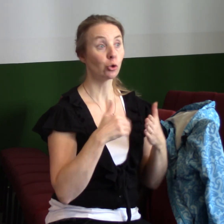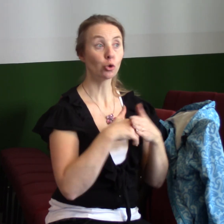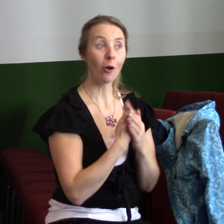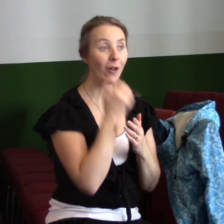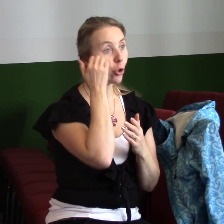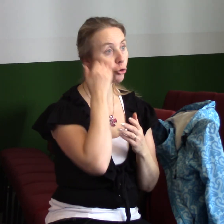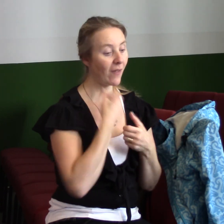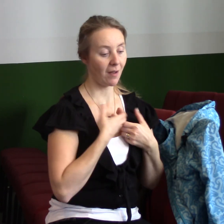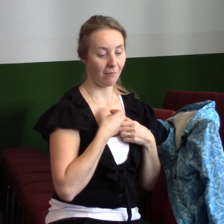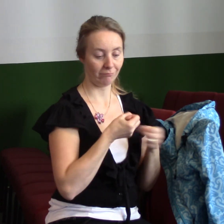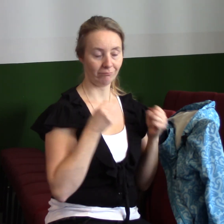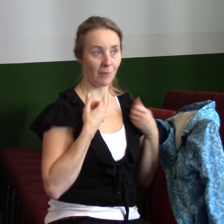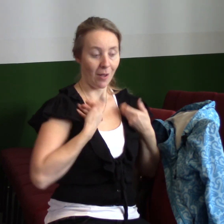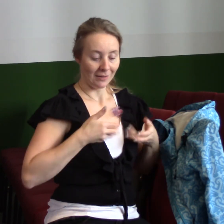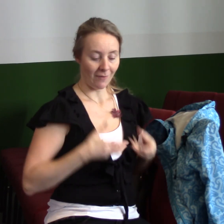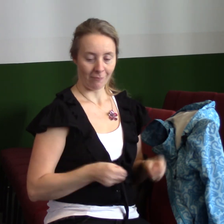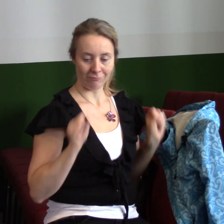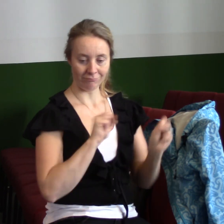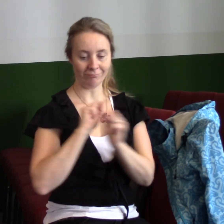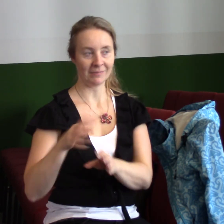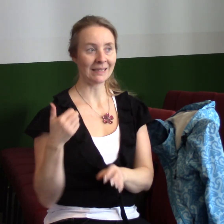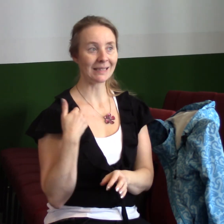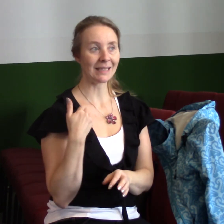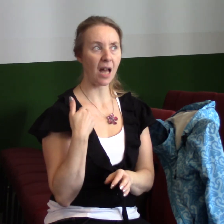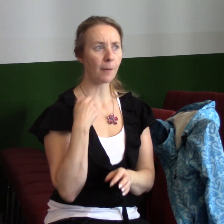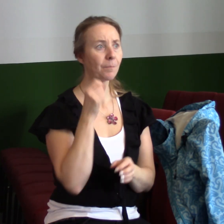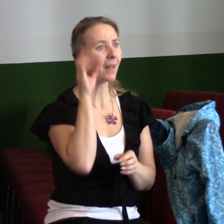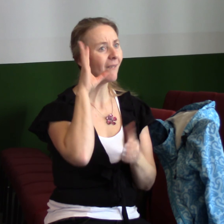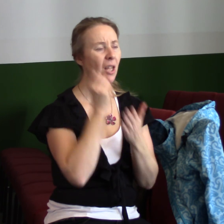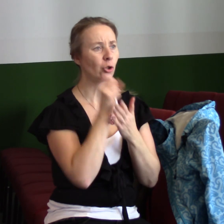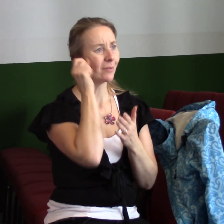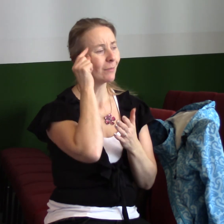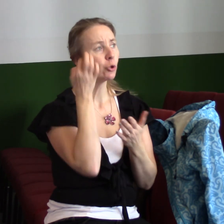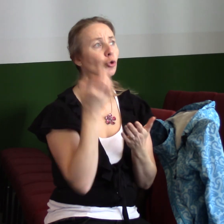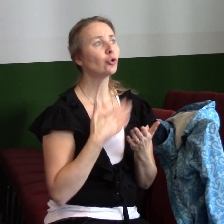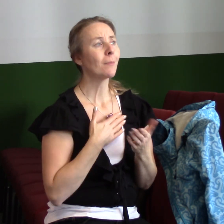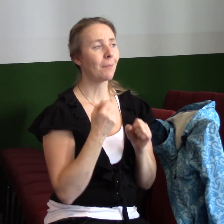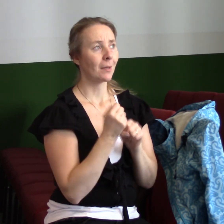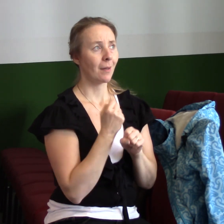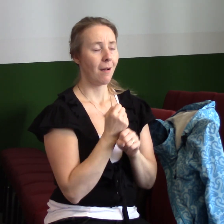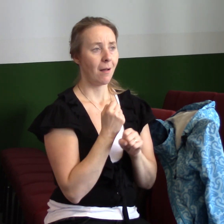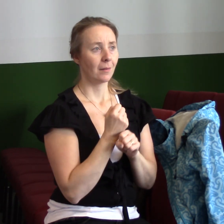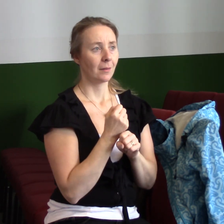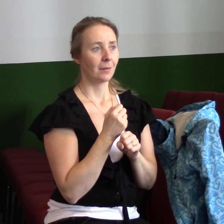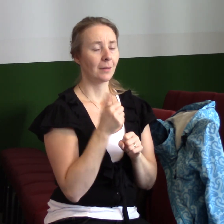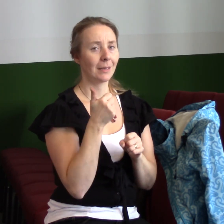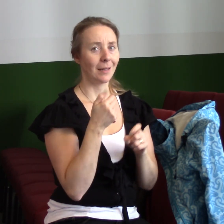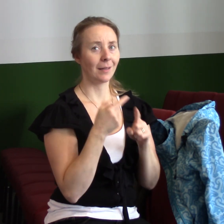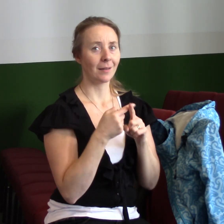starého. A teďka křesťané furt výmíšlejí, co mají jako dělat. Pamatuji si kázat, já jsem tam nebyl, ale mluvil jsem s lidmi, kteři tam byli.